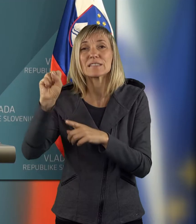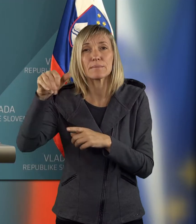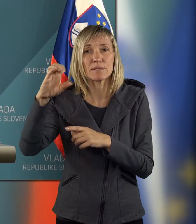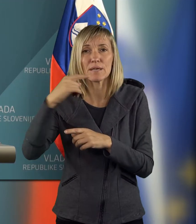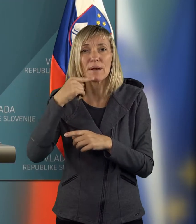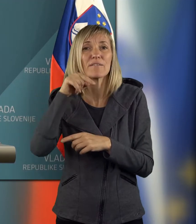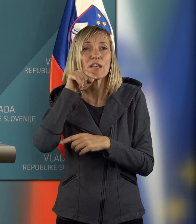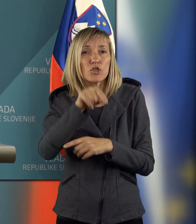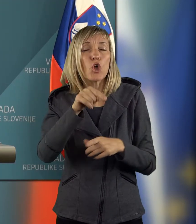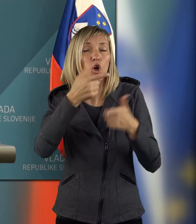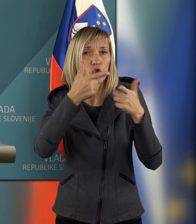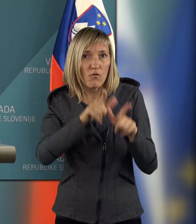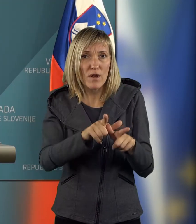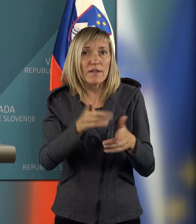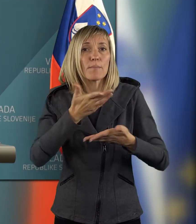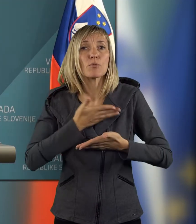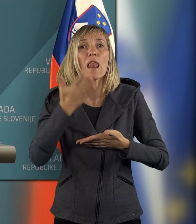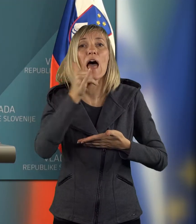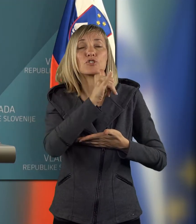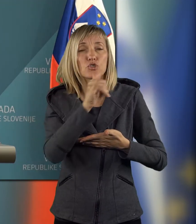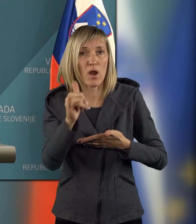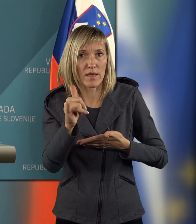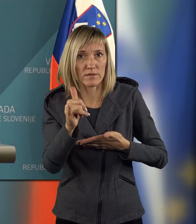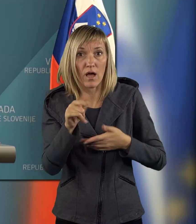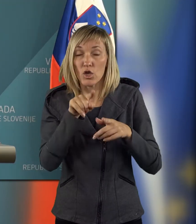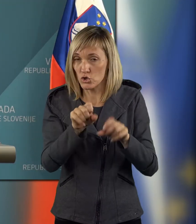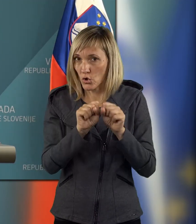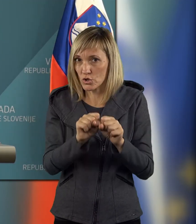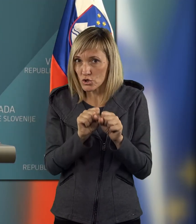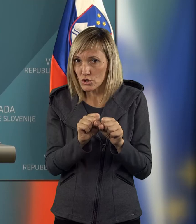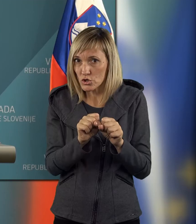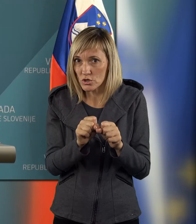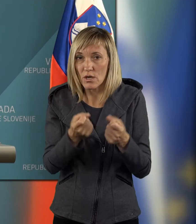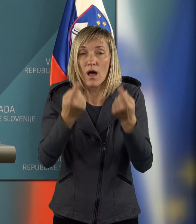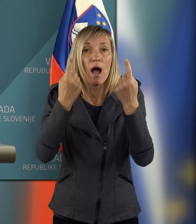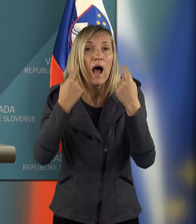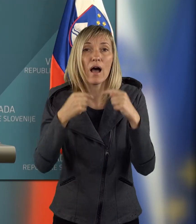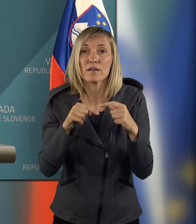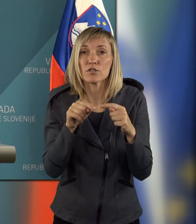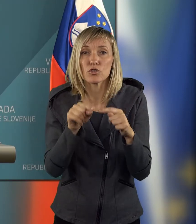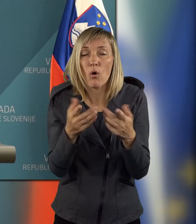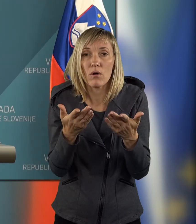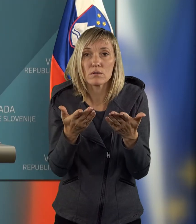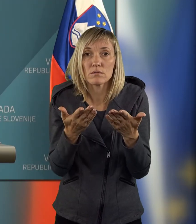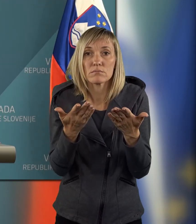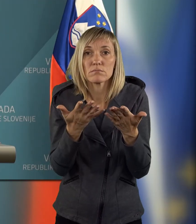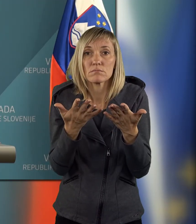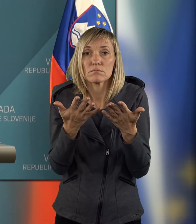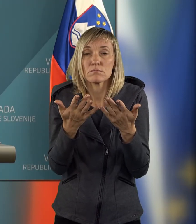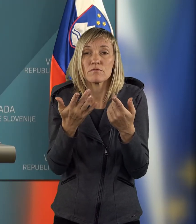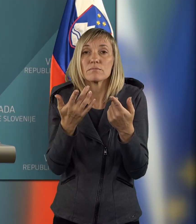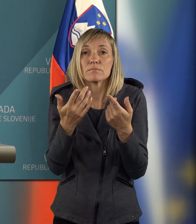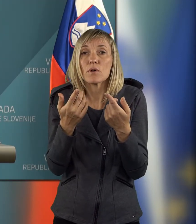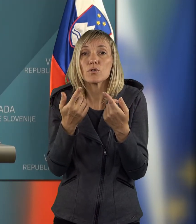dovoljenje medmedicina pridobila lani, to drži, mislim, je to ali to v sklopu, kjer ga druzga